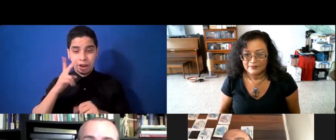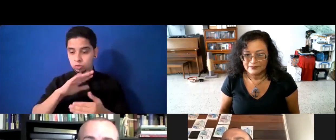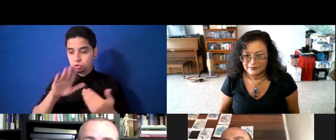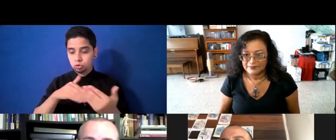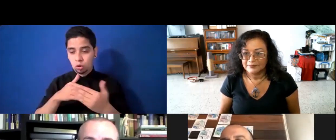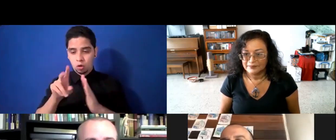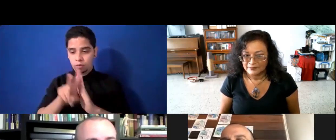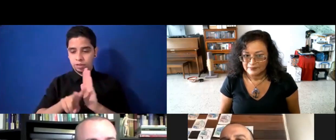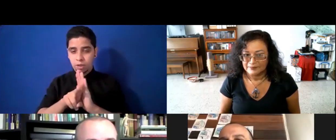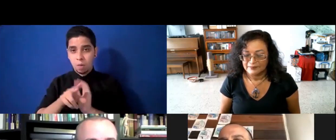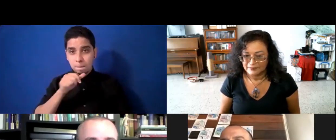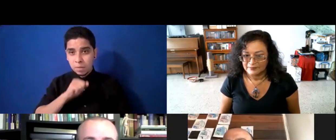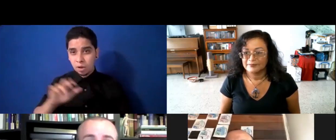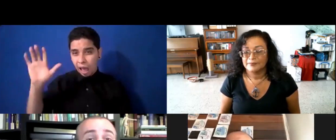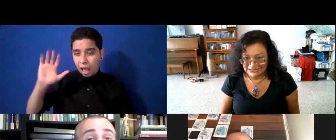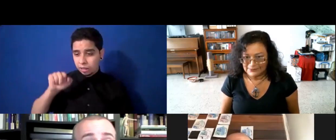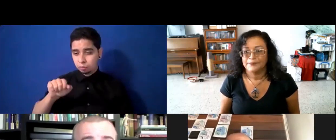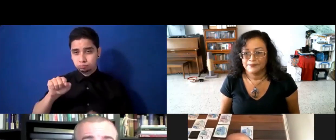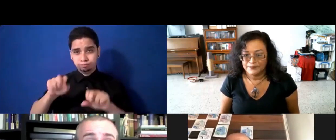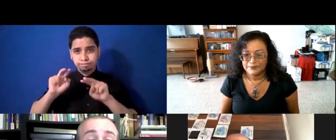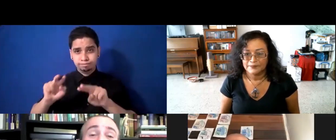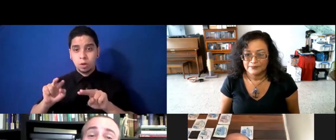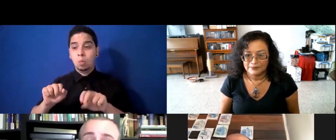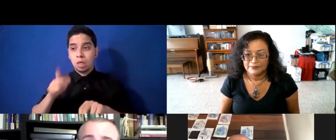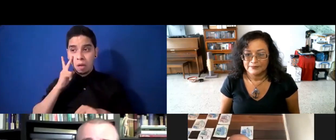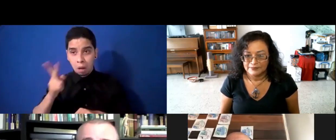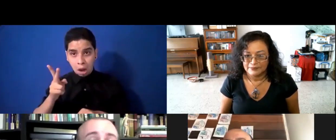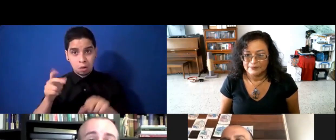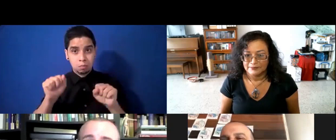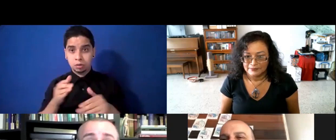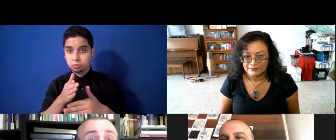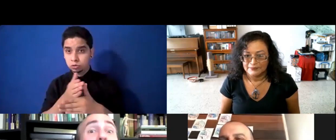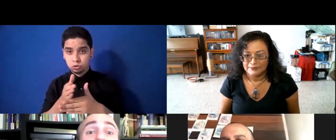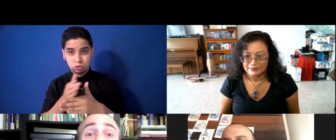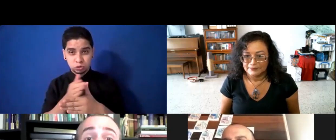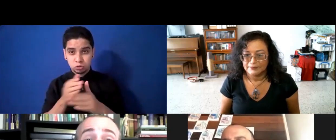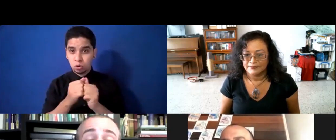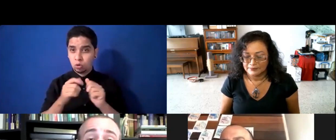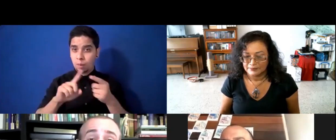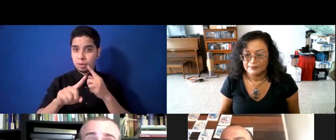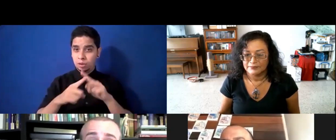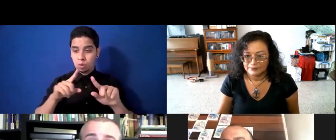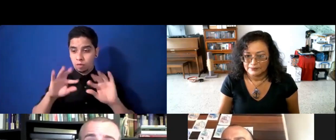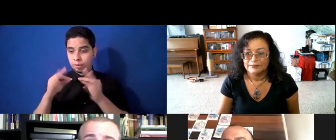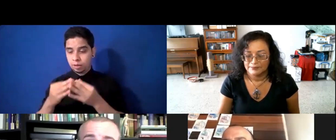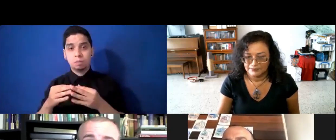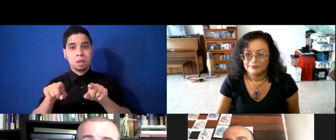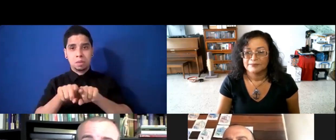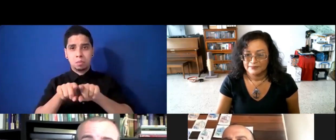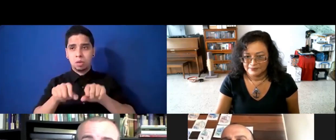Artefusión para que se ponga al día. Los puede compartir con sus personas, con sus seres queridos. Los puede volver a disfrutar. Y también tenemos una pestañita